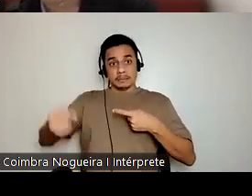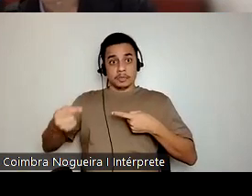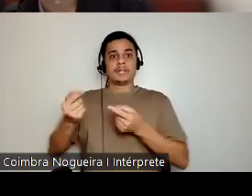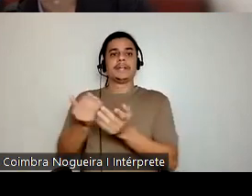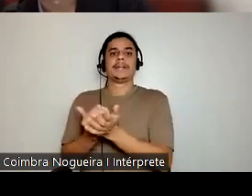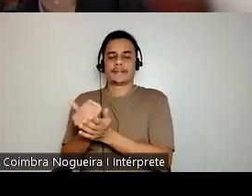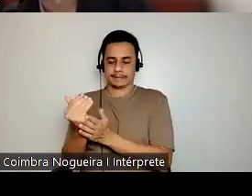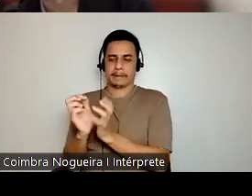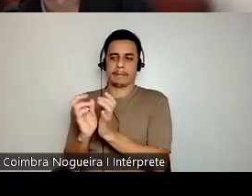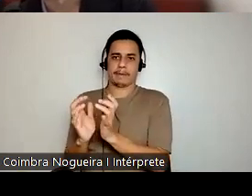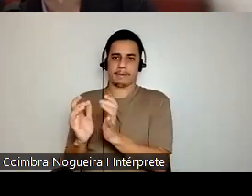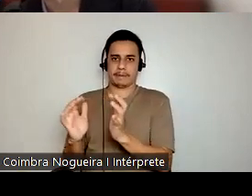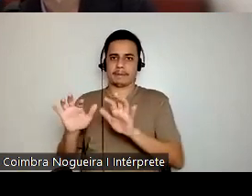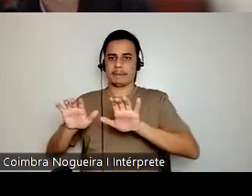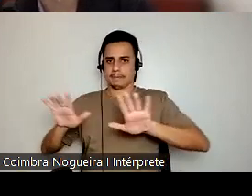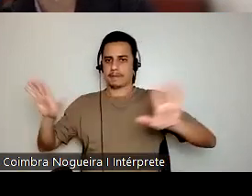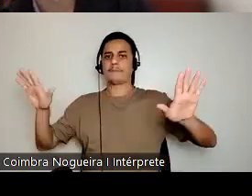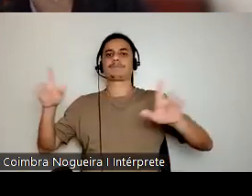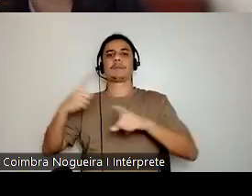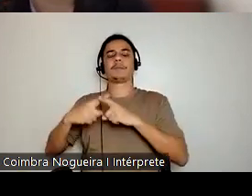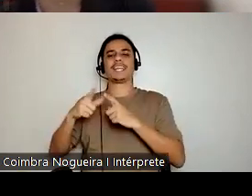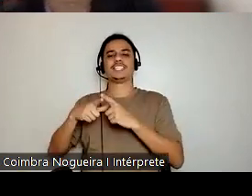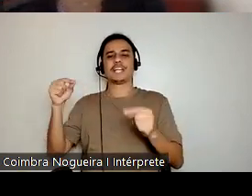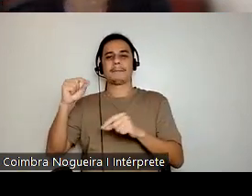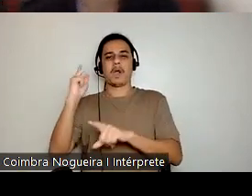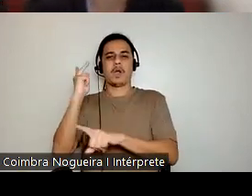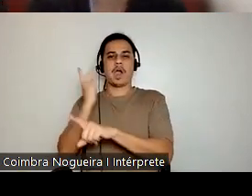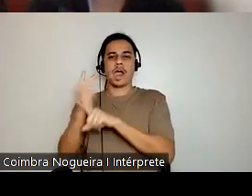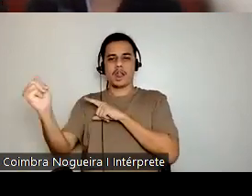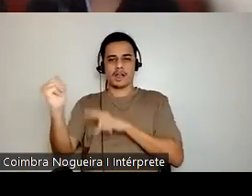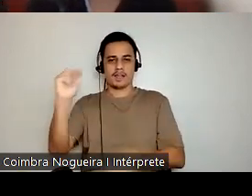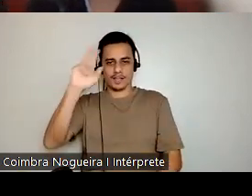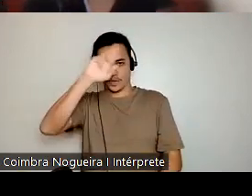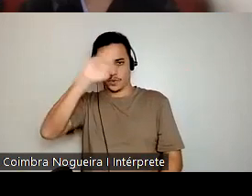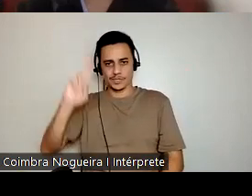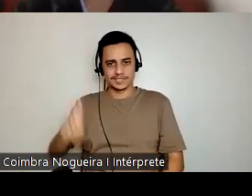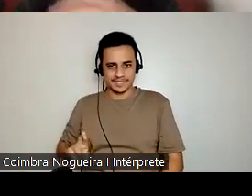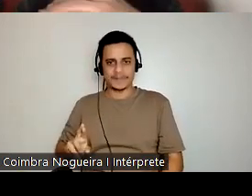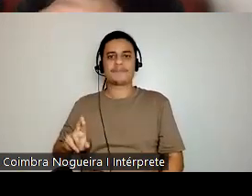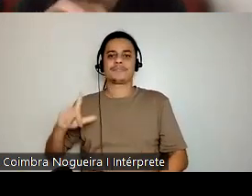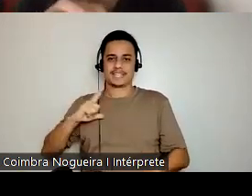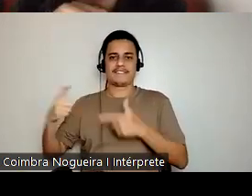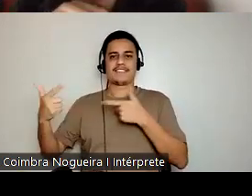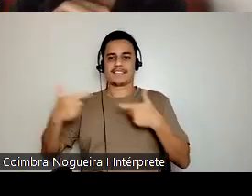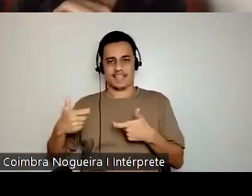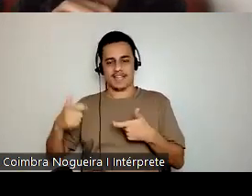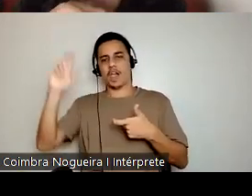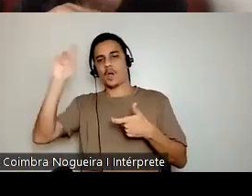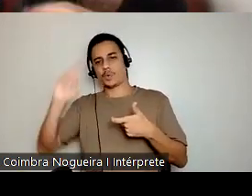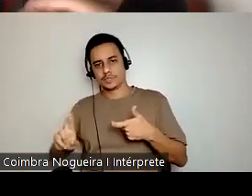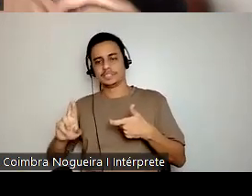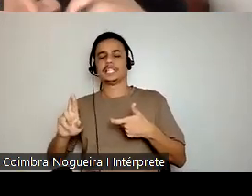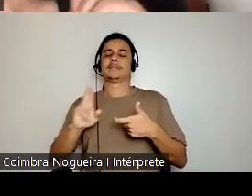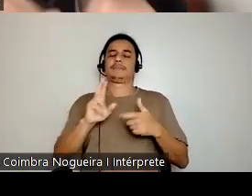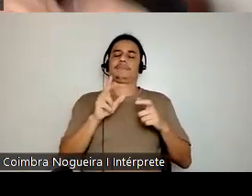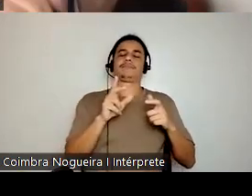mais depois que o Japão vence a Rússia, na guerra russa-japonês, de 1904 e